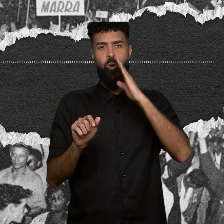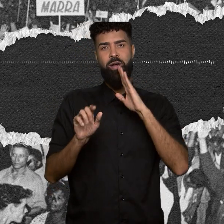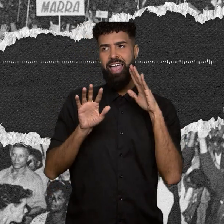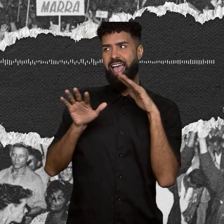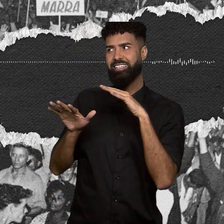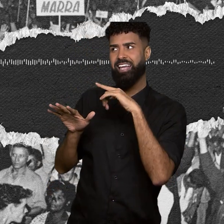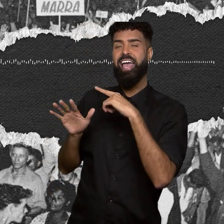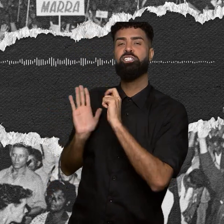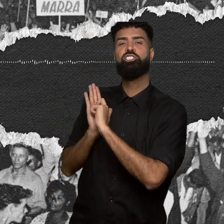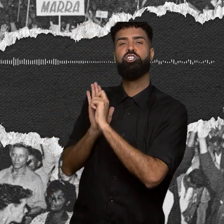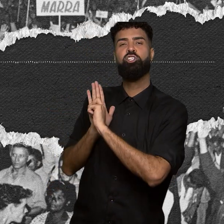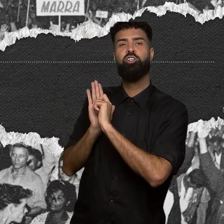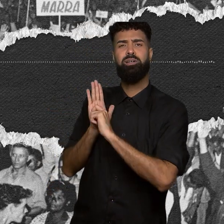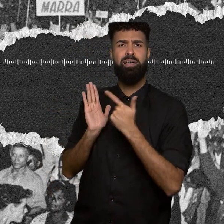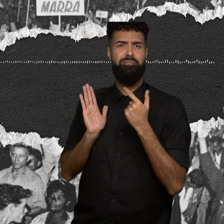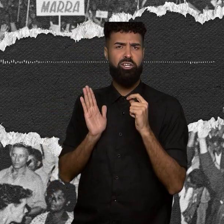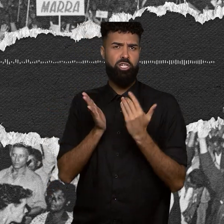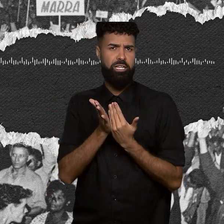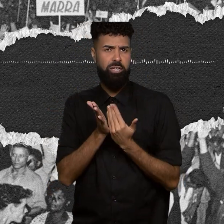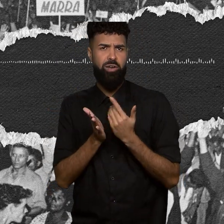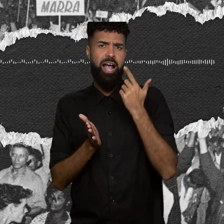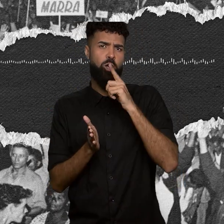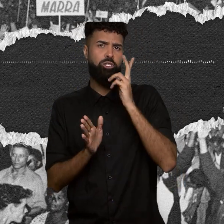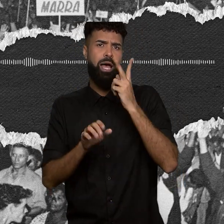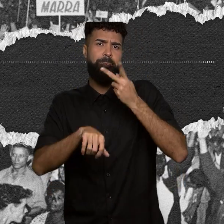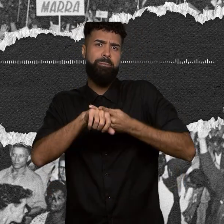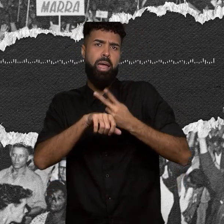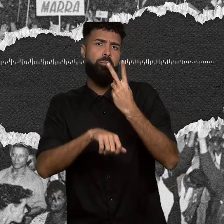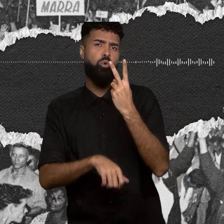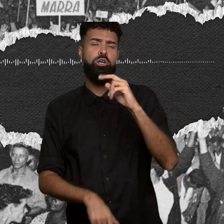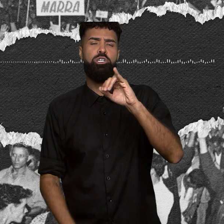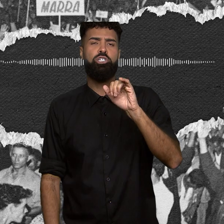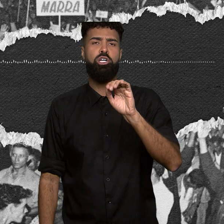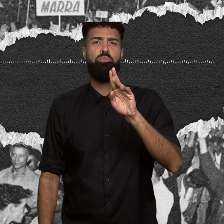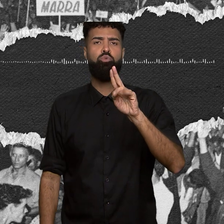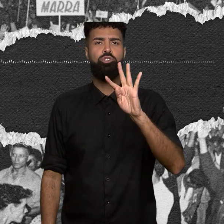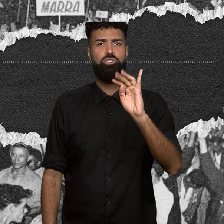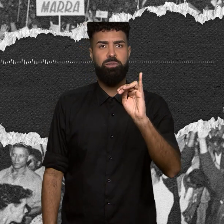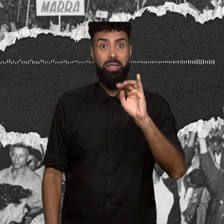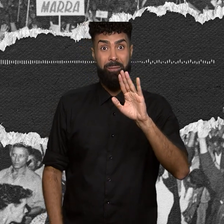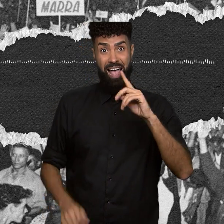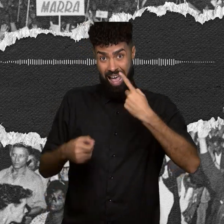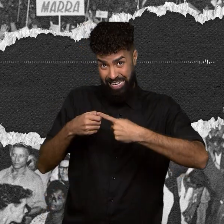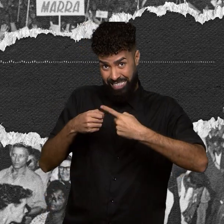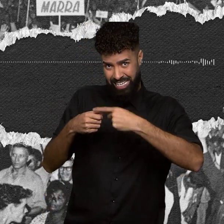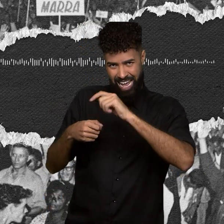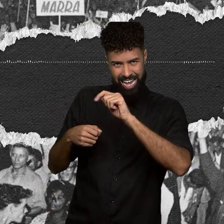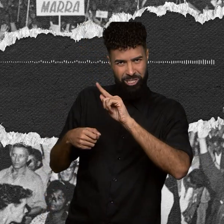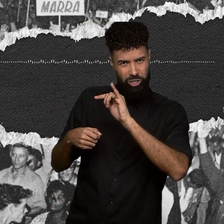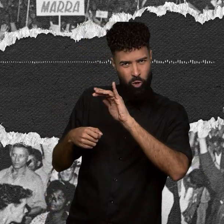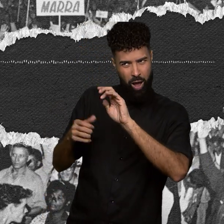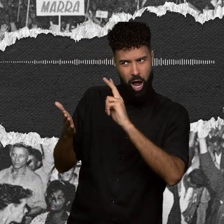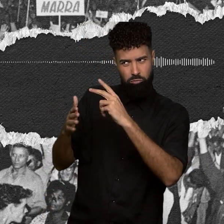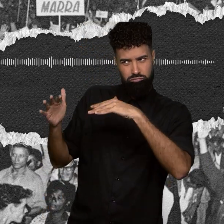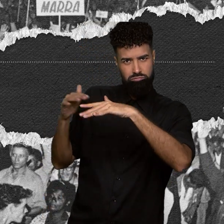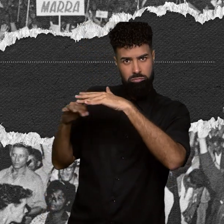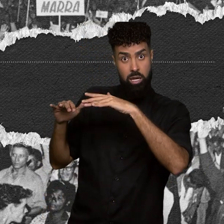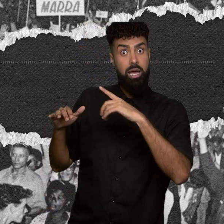publicados e dois prêmios Jabuti. Mas o episódio de Angicos chamou a atenção também de pessoas com outros interesses.